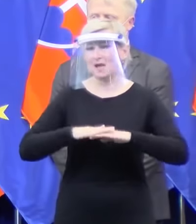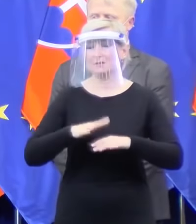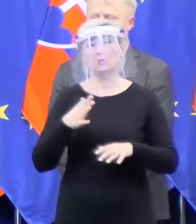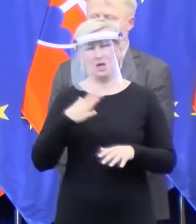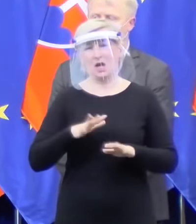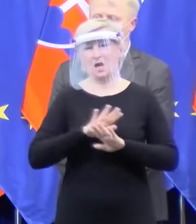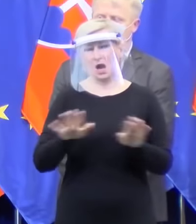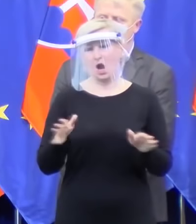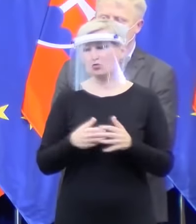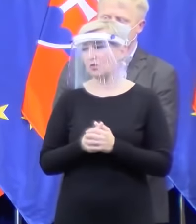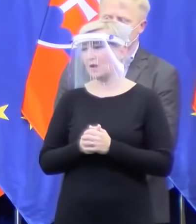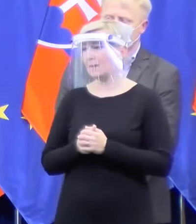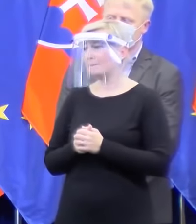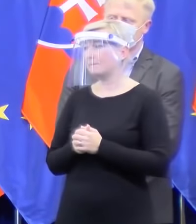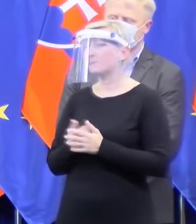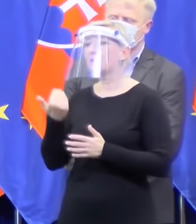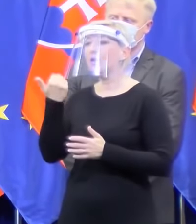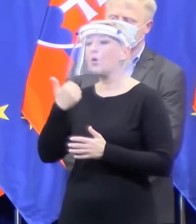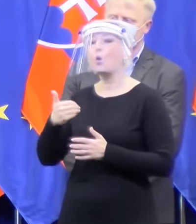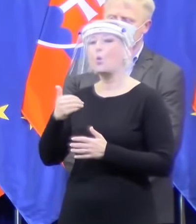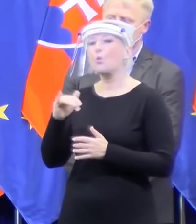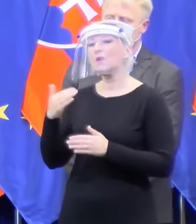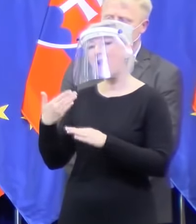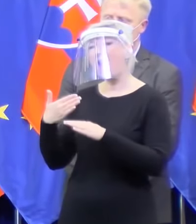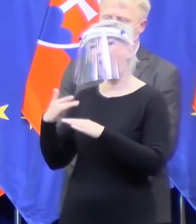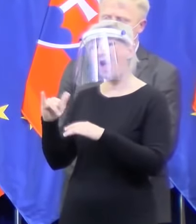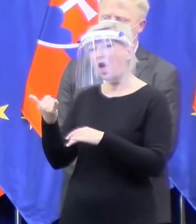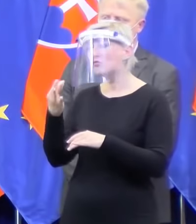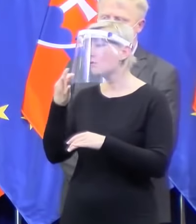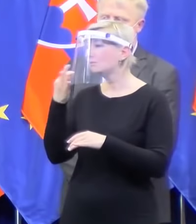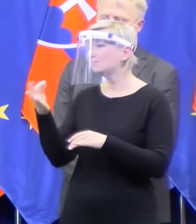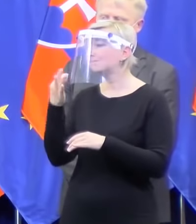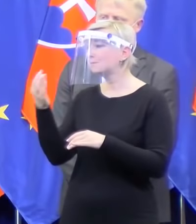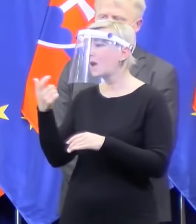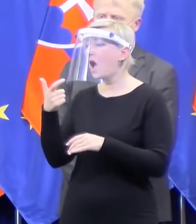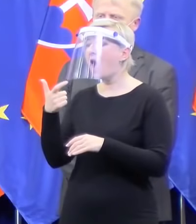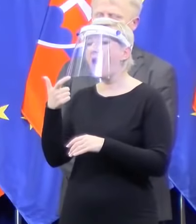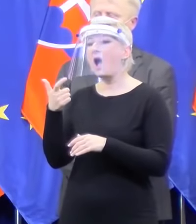otázka. Ľudia sa stále pýtajú na to, ako to bude v prípade hypoték.